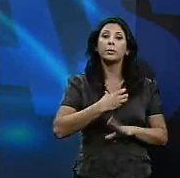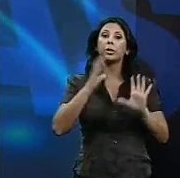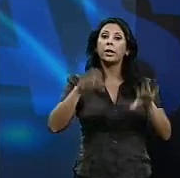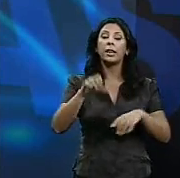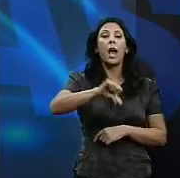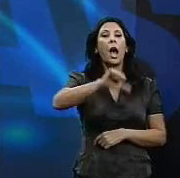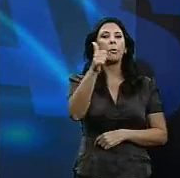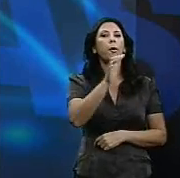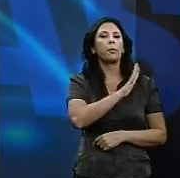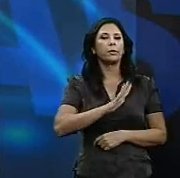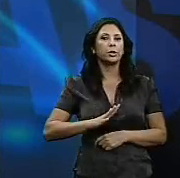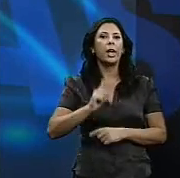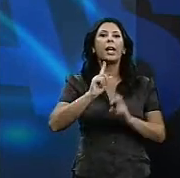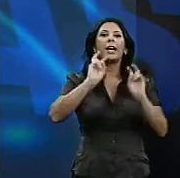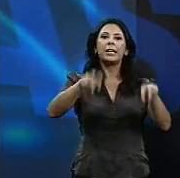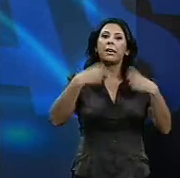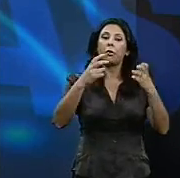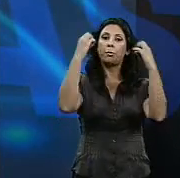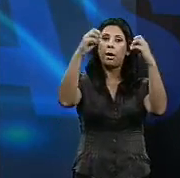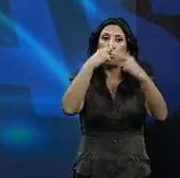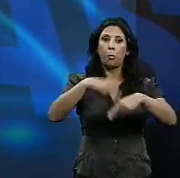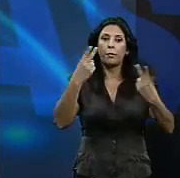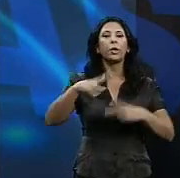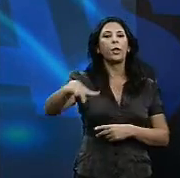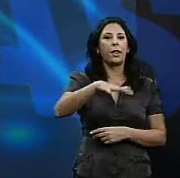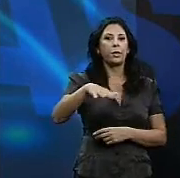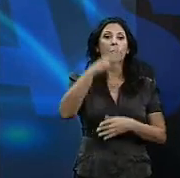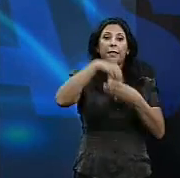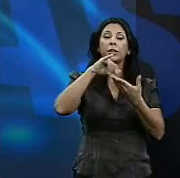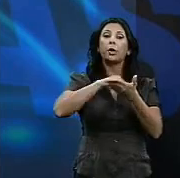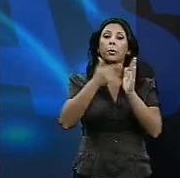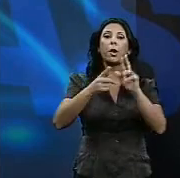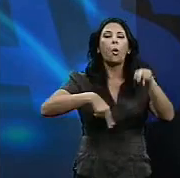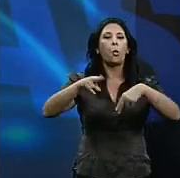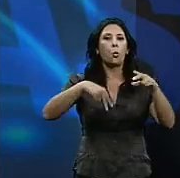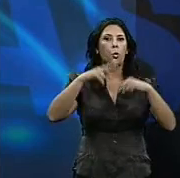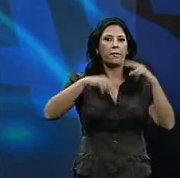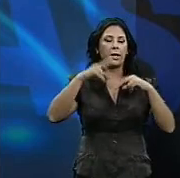provisionalmente la reforma del alumbrado público de esta zona dentro del programa Urbana Cádiz.